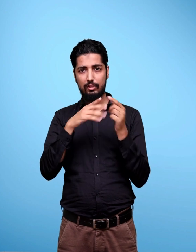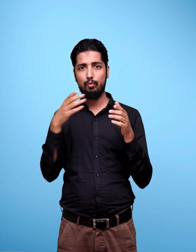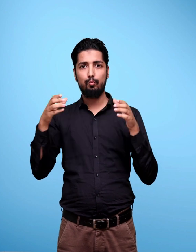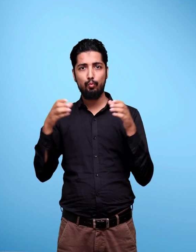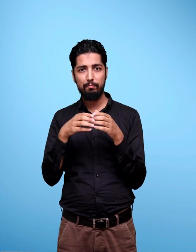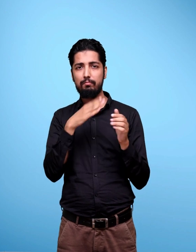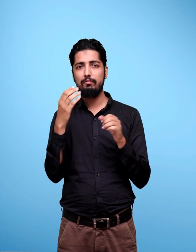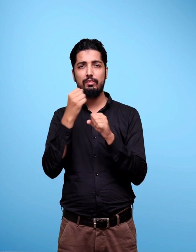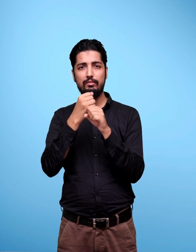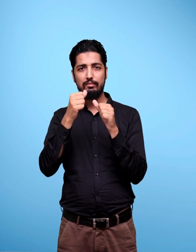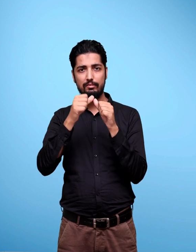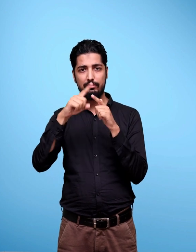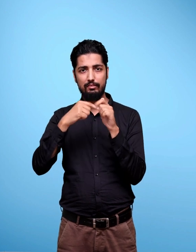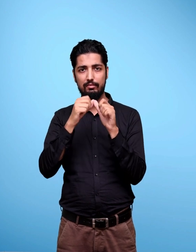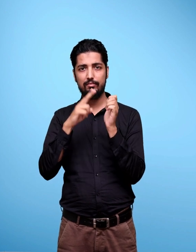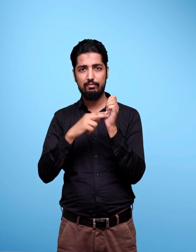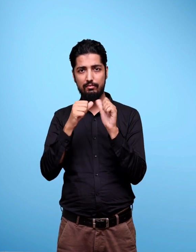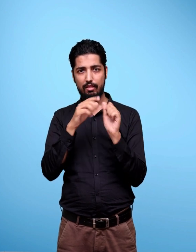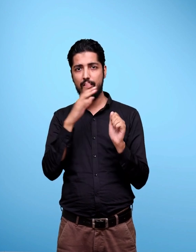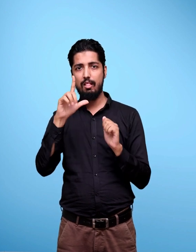Gajanan Londhe